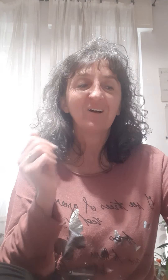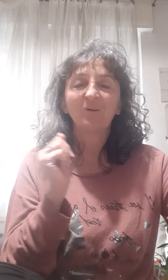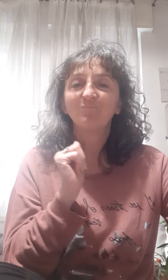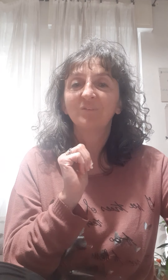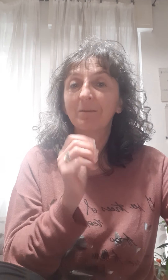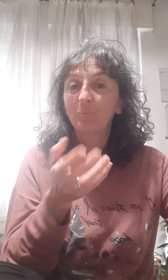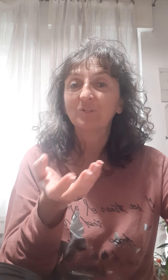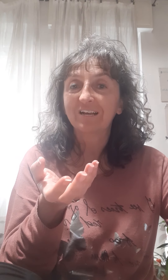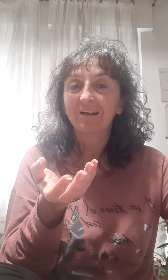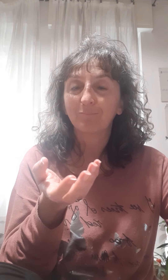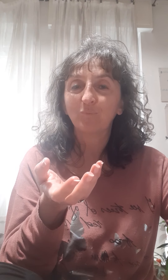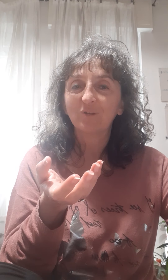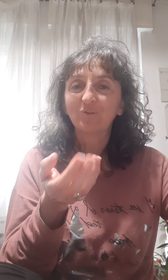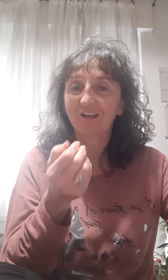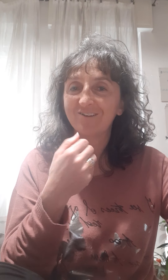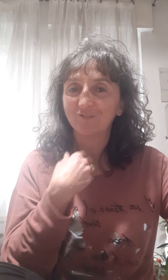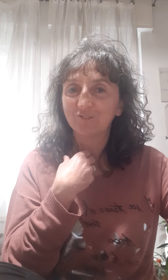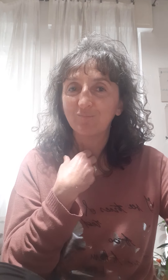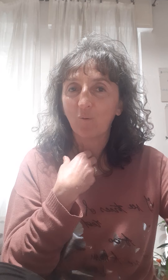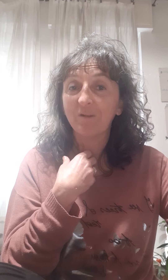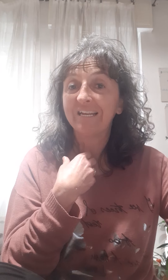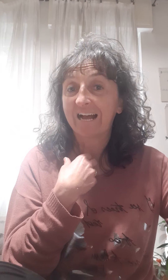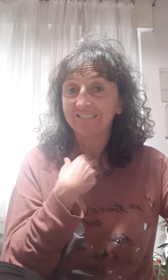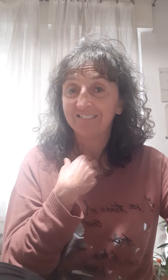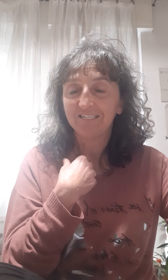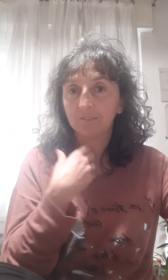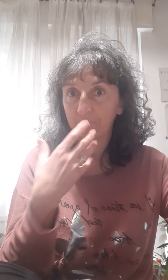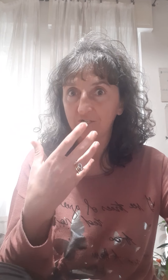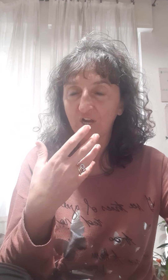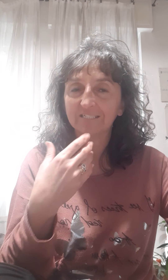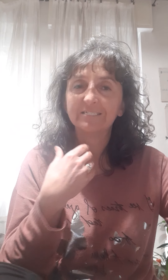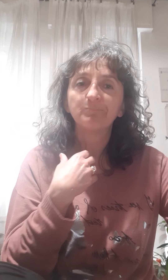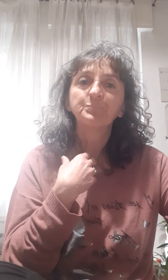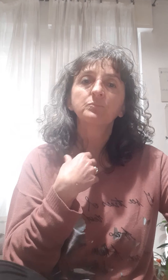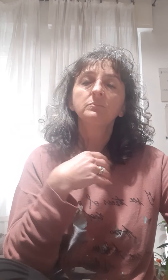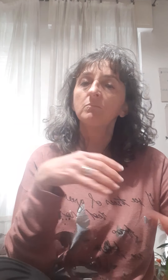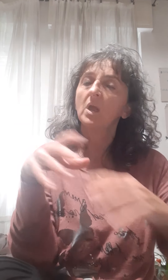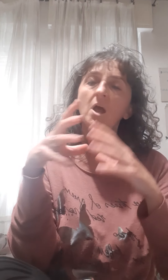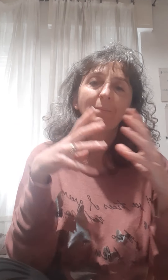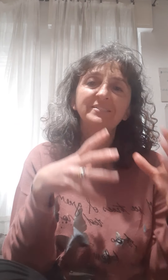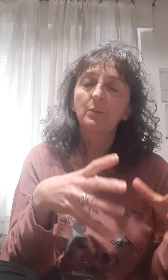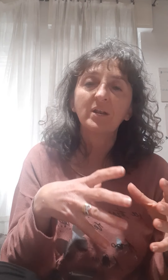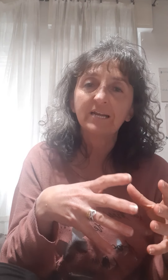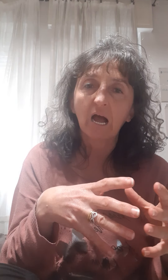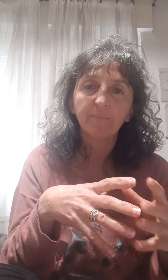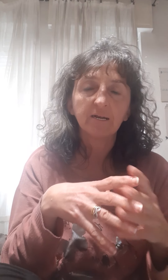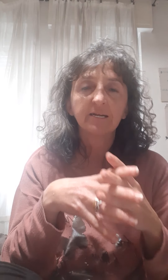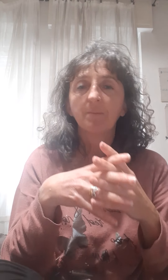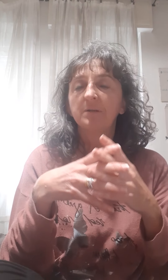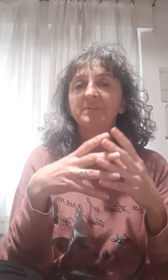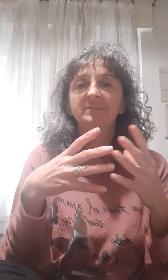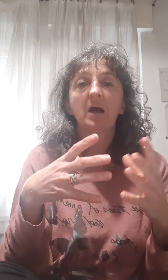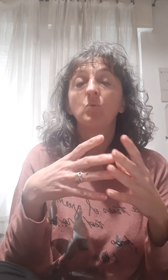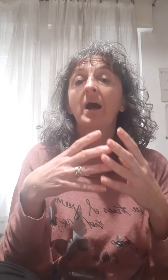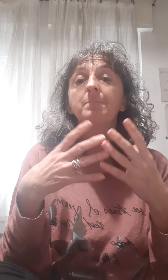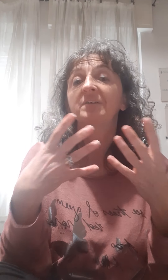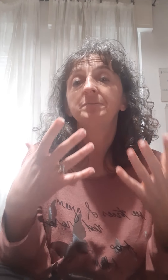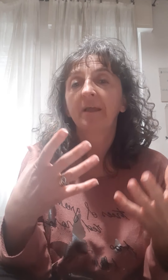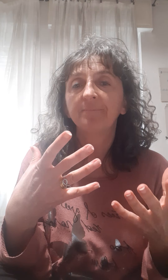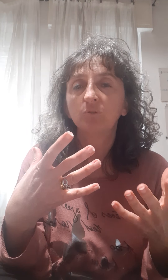che possa appunto aiutare i nostri mobili antichi pregiati. Passiamo alle camere, alle camere pensiamo ai pavimenti,